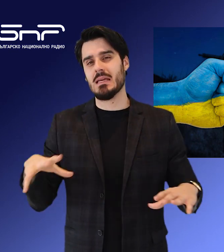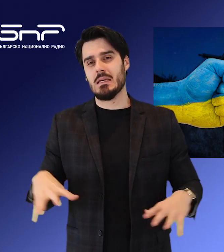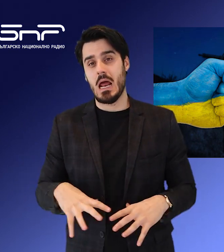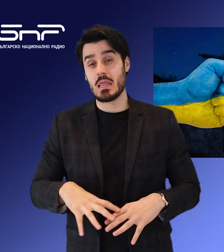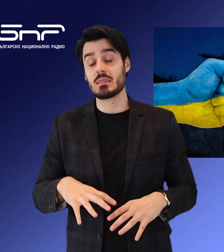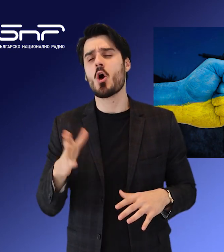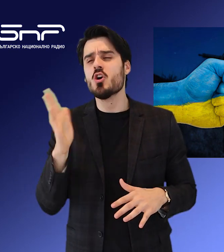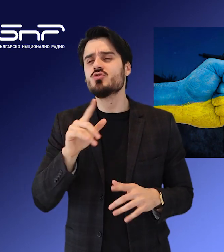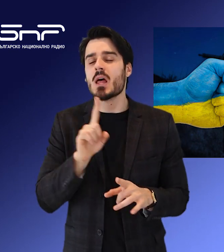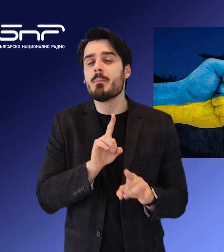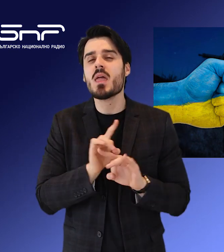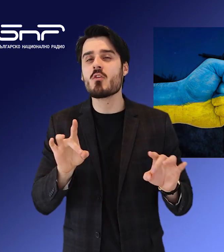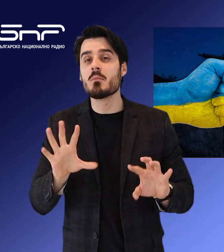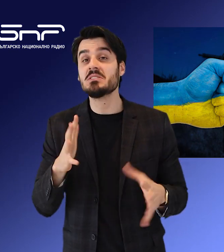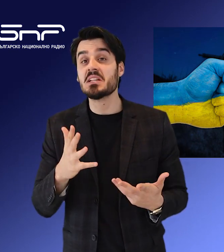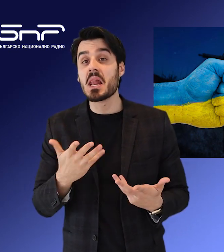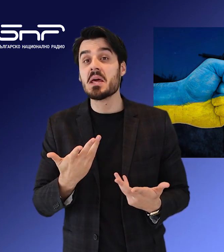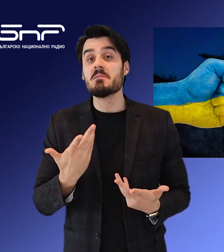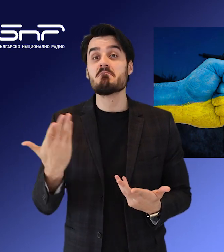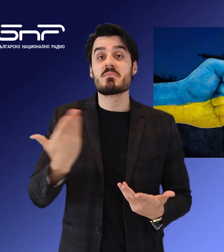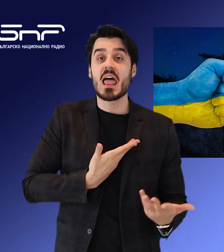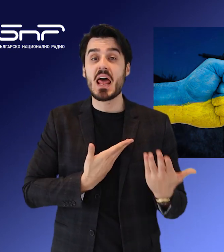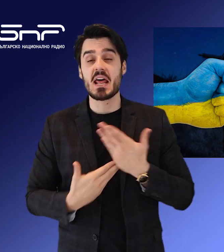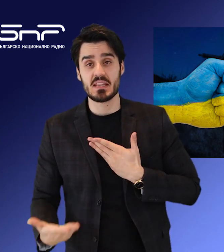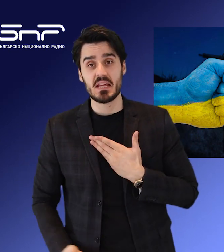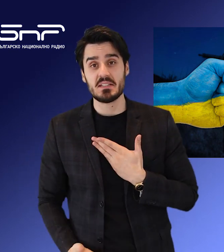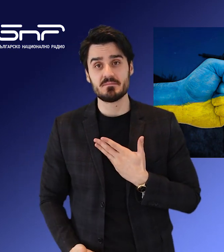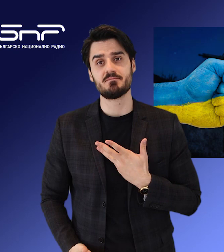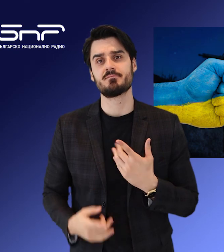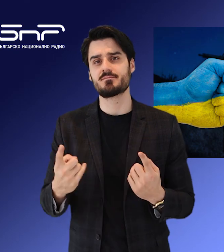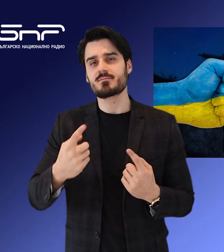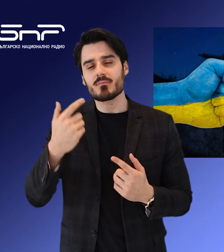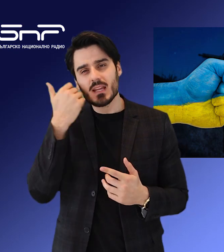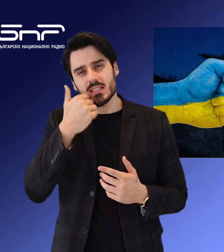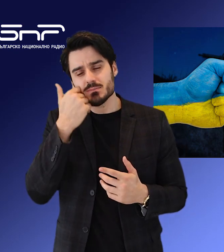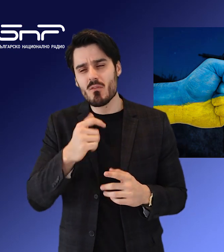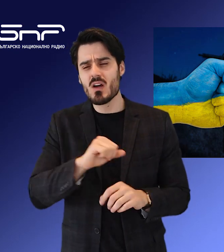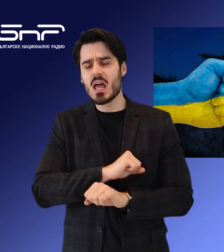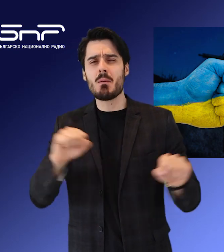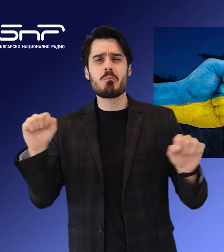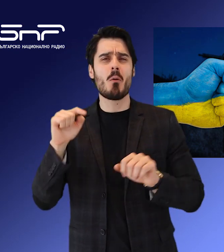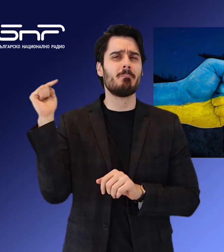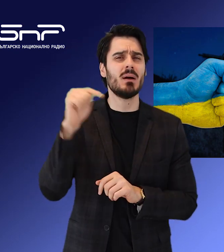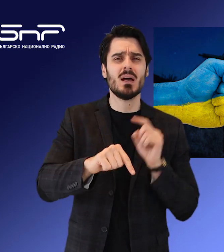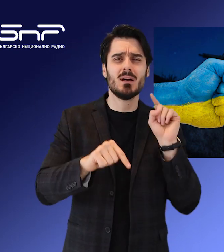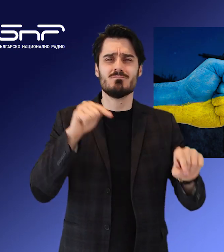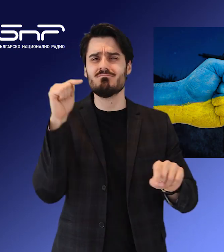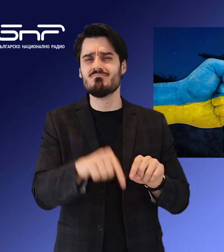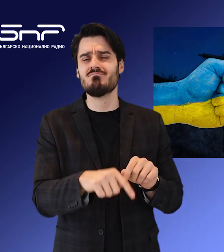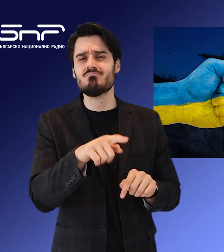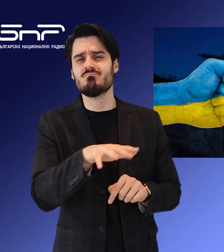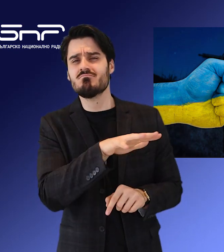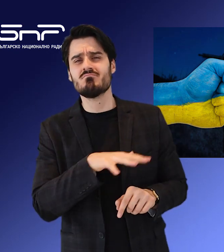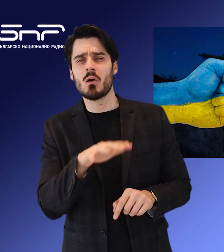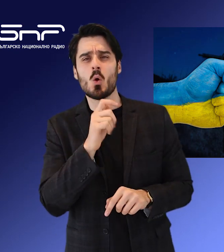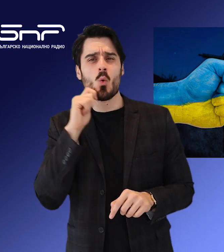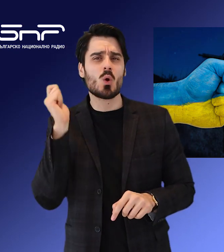информация за пострадали. Според предварителни данни са били използвани ракети С-300 при нападения в Сумска област през